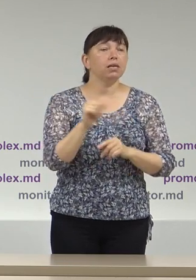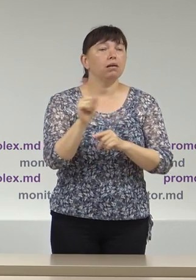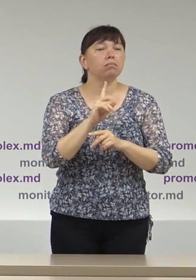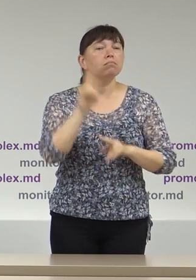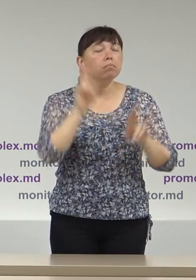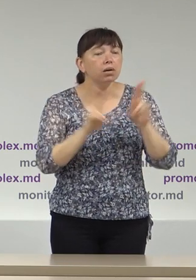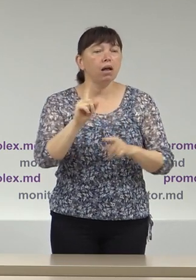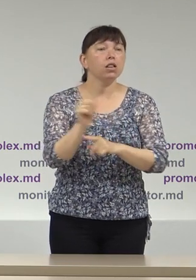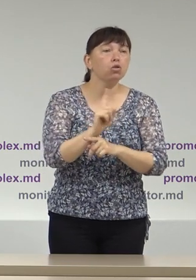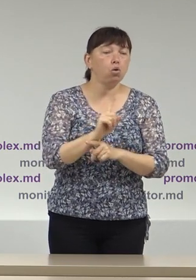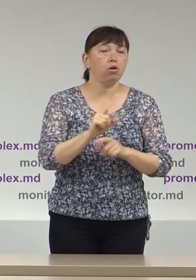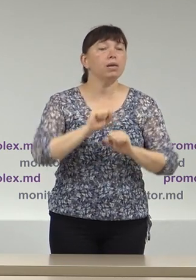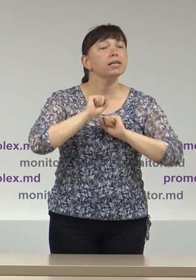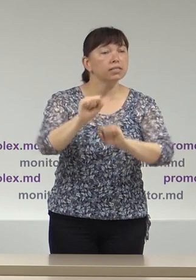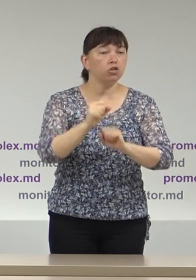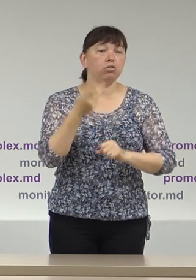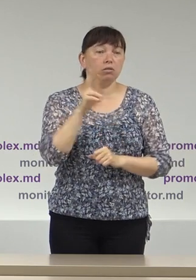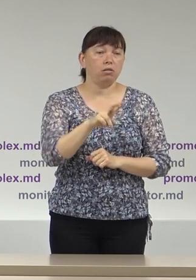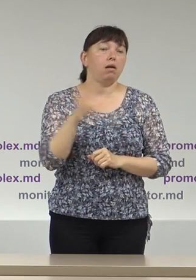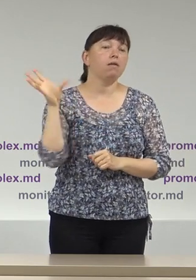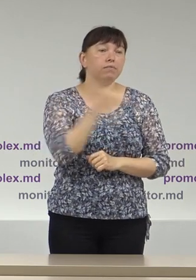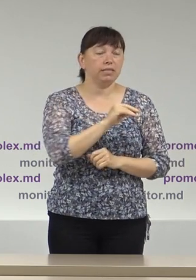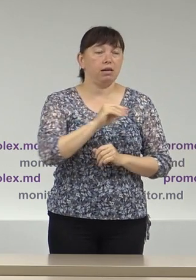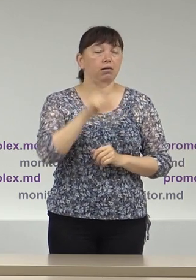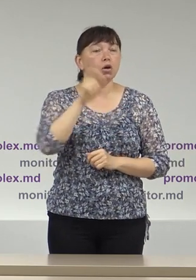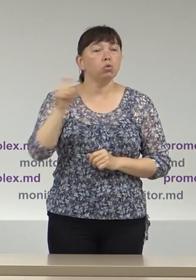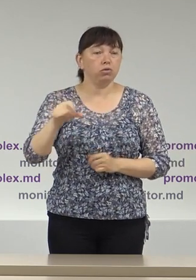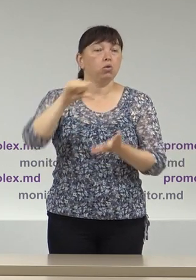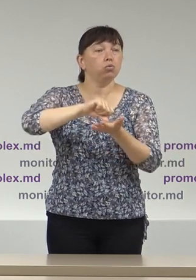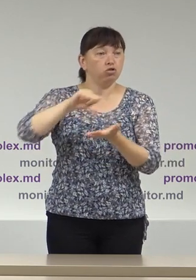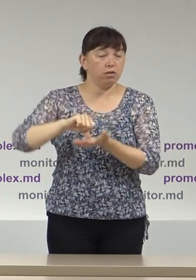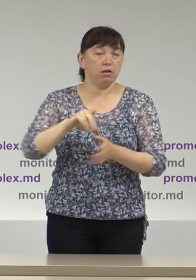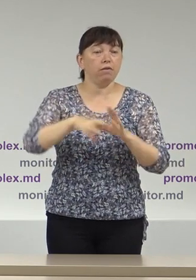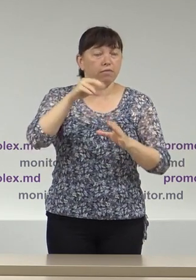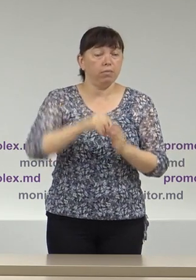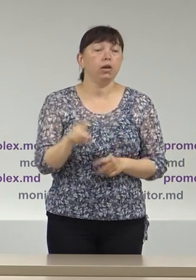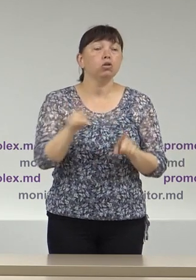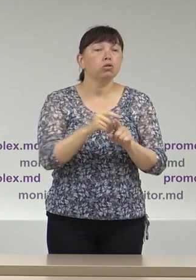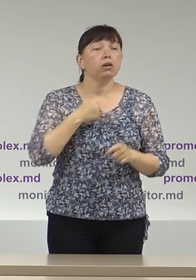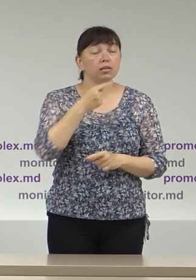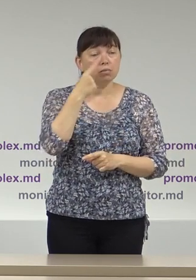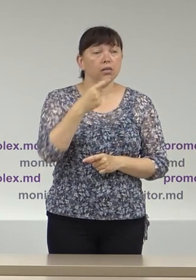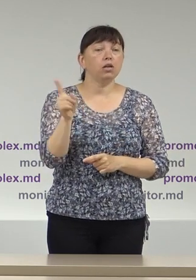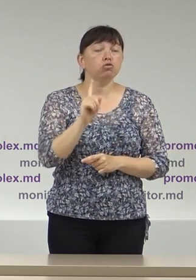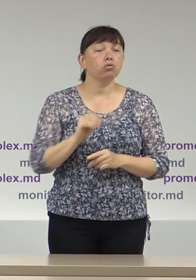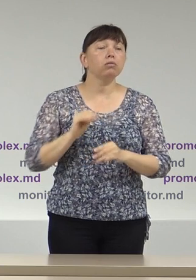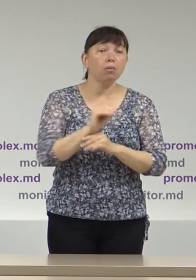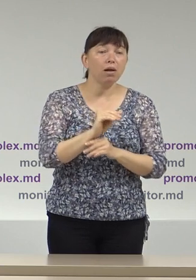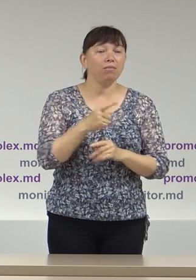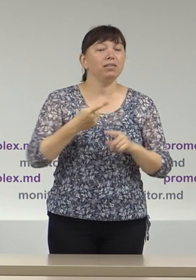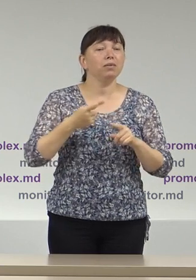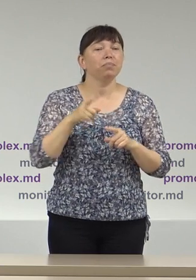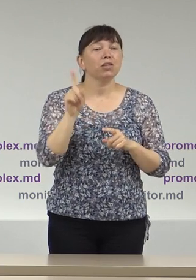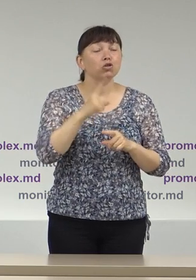protecție pentru toți participanții. Totuși, am vrea să atragem atenție că această instrucțiune conține și unele